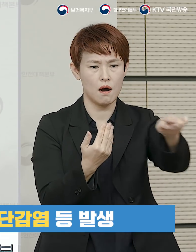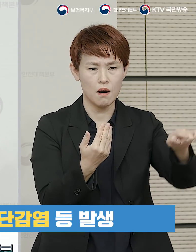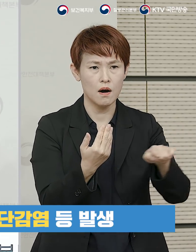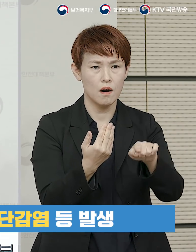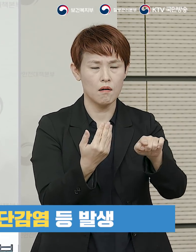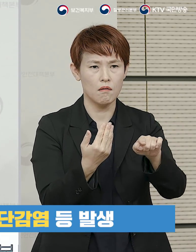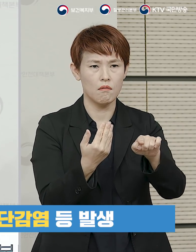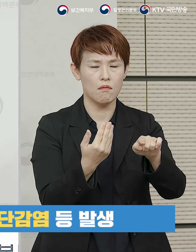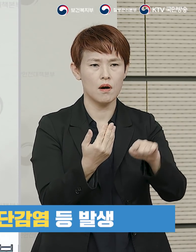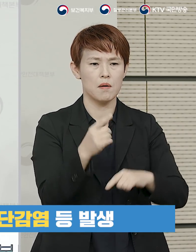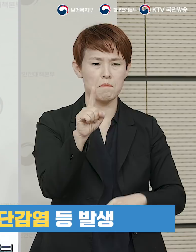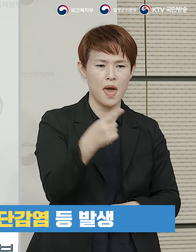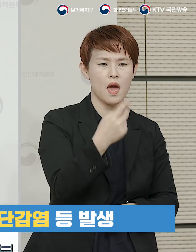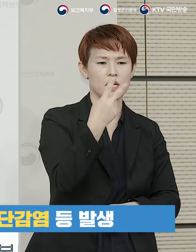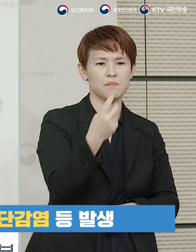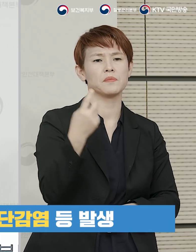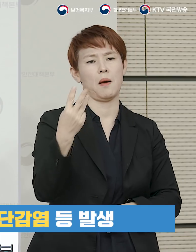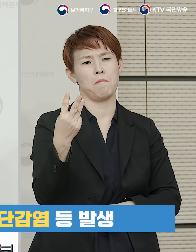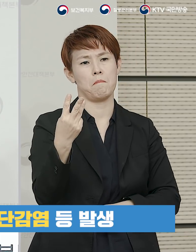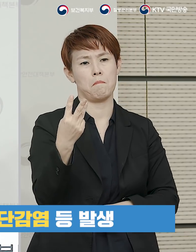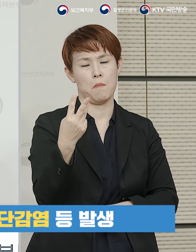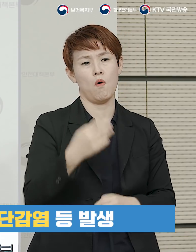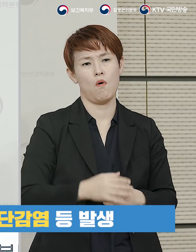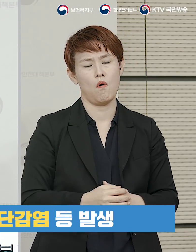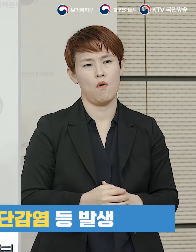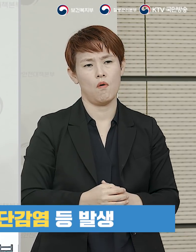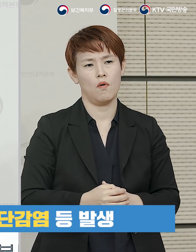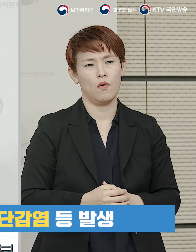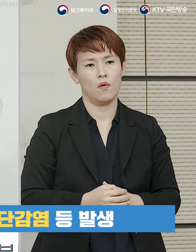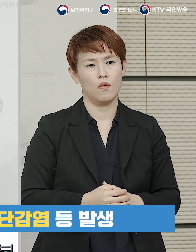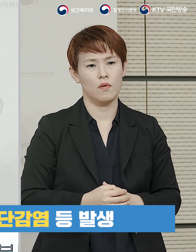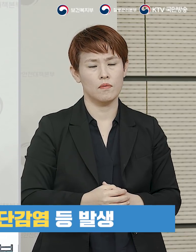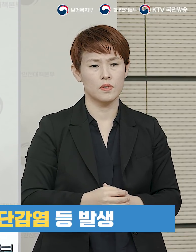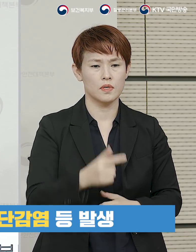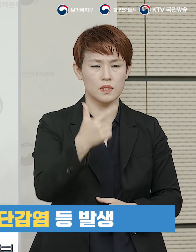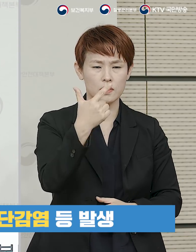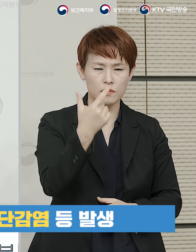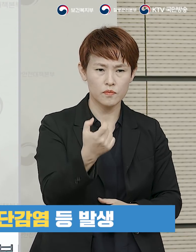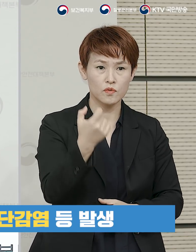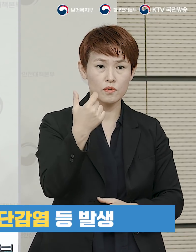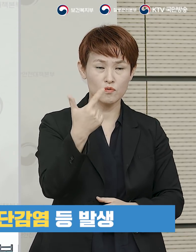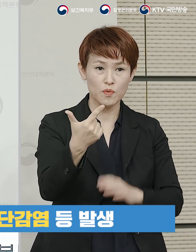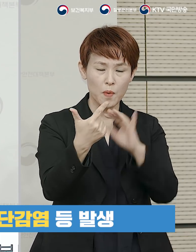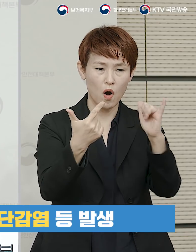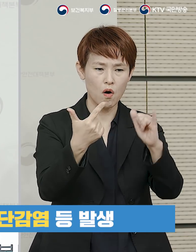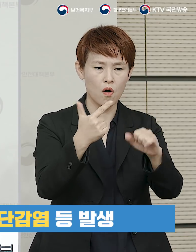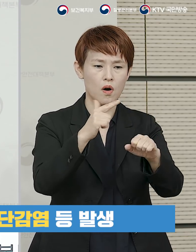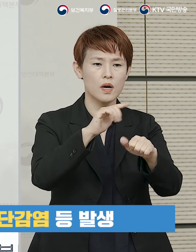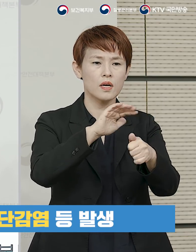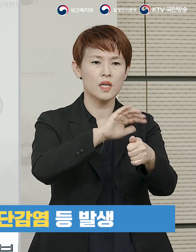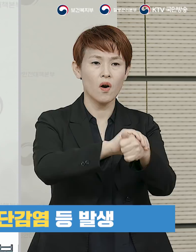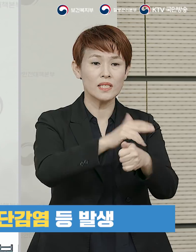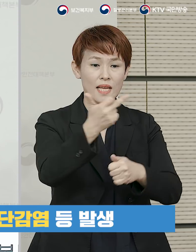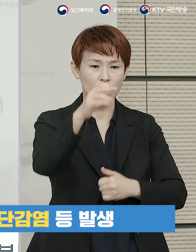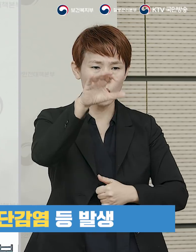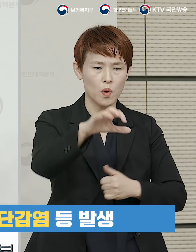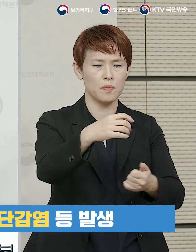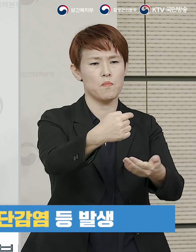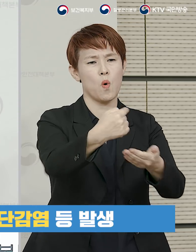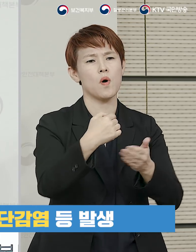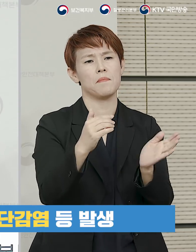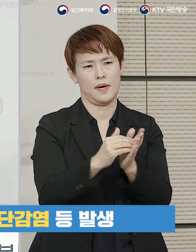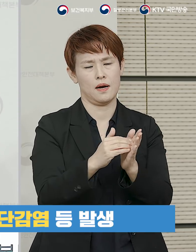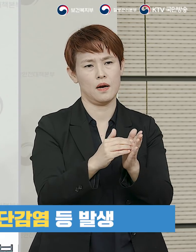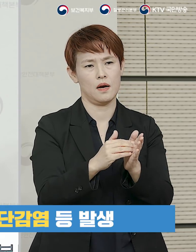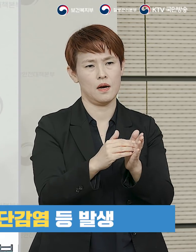세자릿수로 늘어났습니다 이 가운데 56명이 경산시에서 보고된 환자이며 어제부터